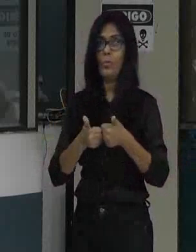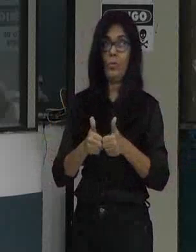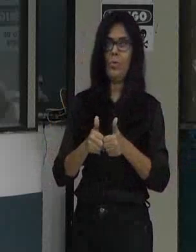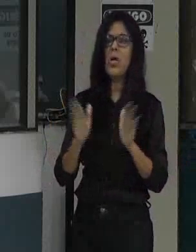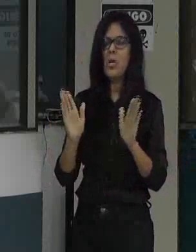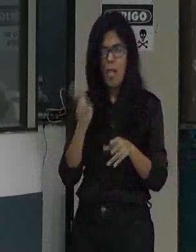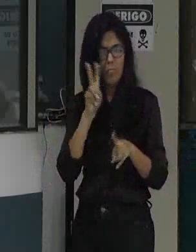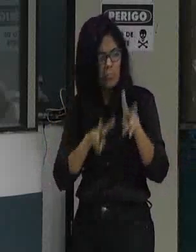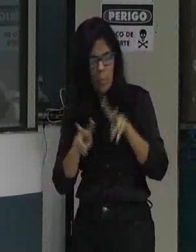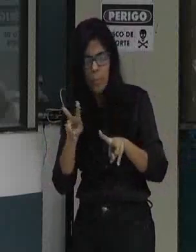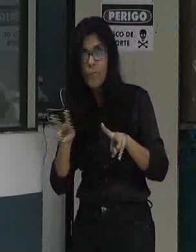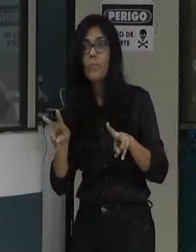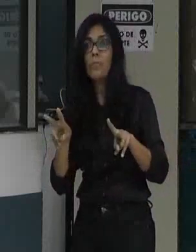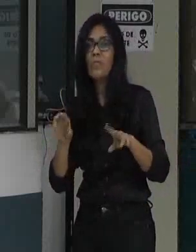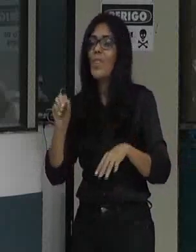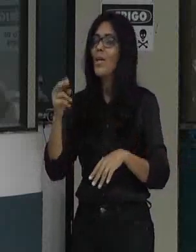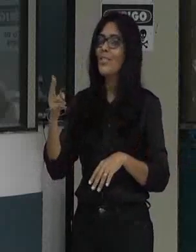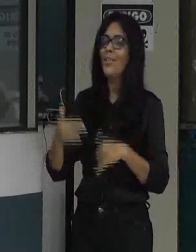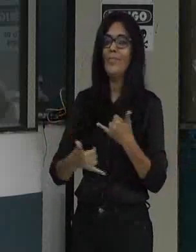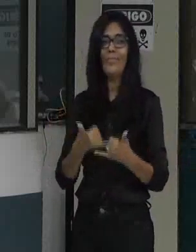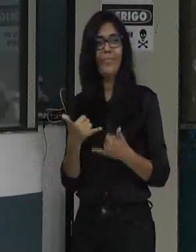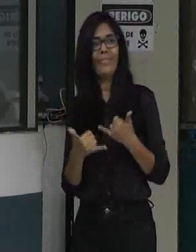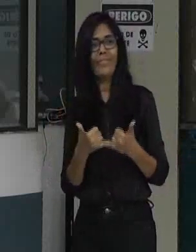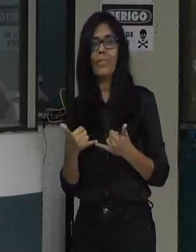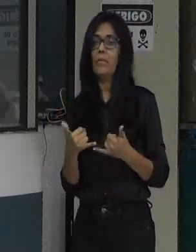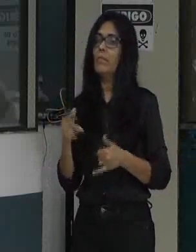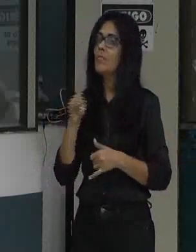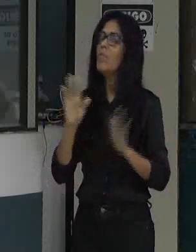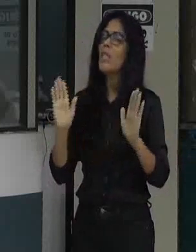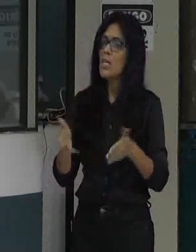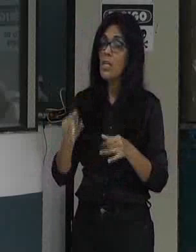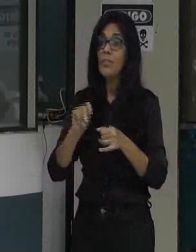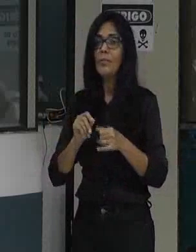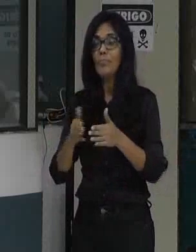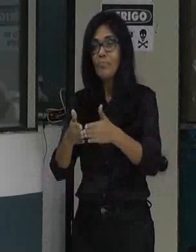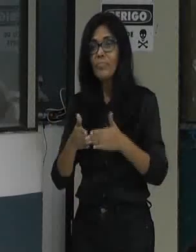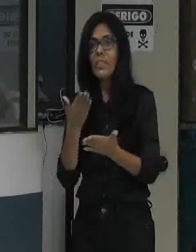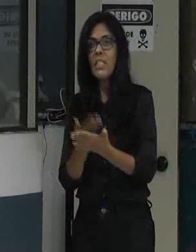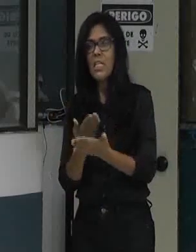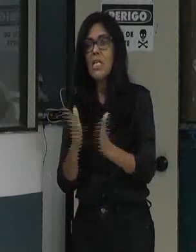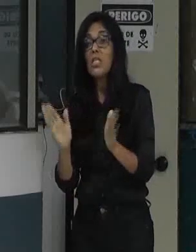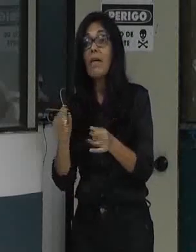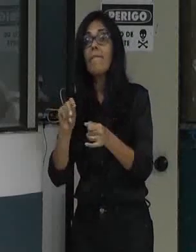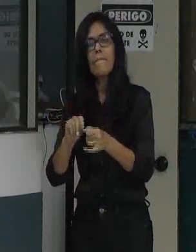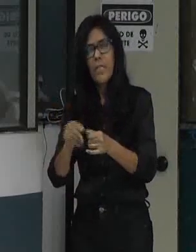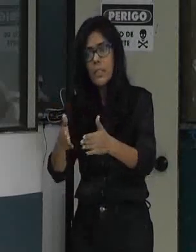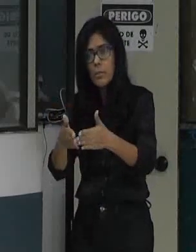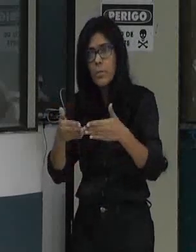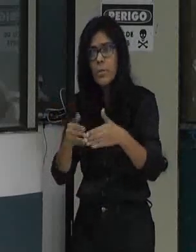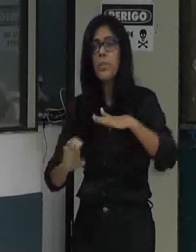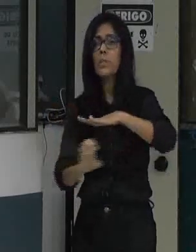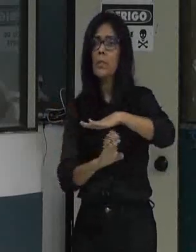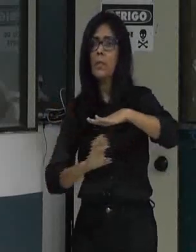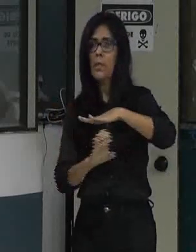parcialmente dizer que foi feita porque eu já fiz requerimento pedindo para a escola que não entrega